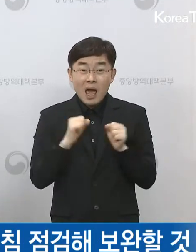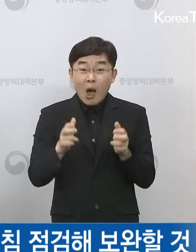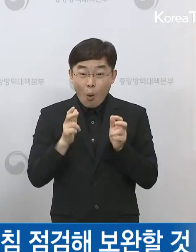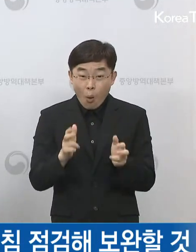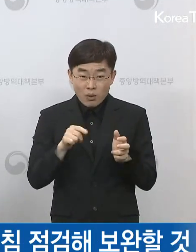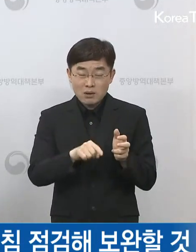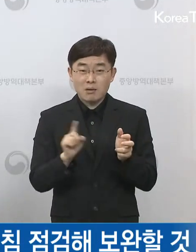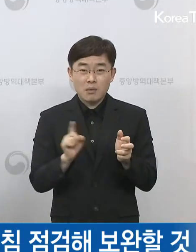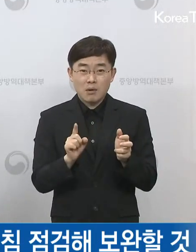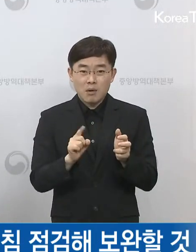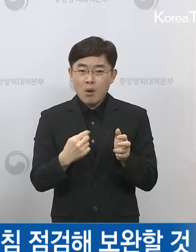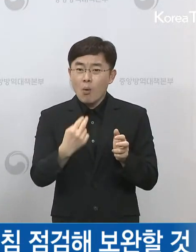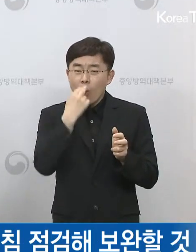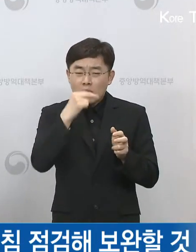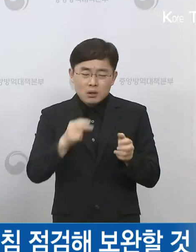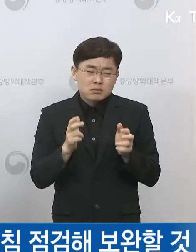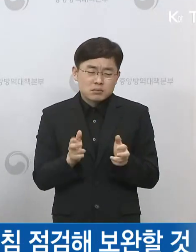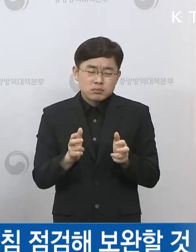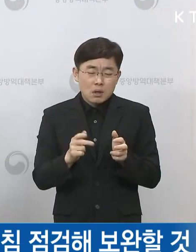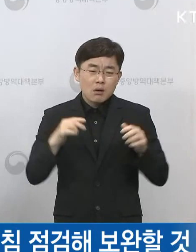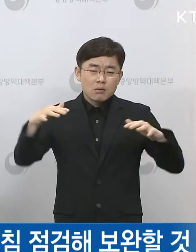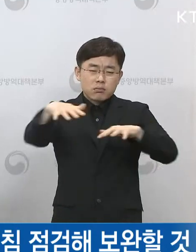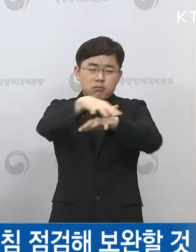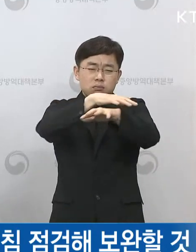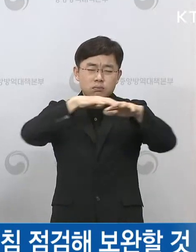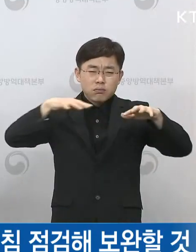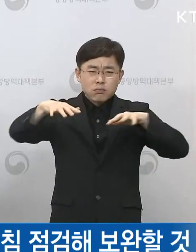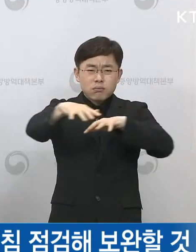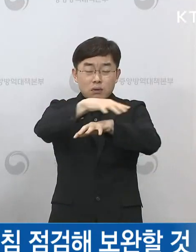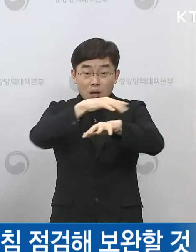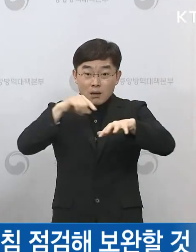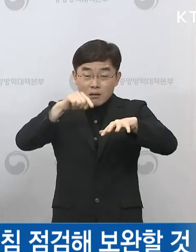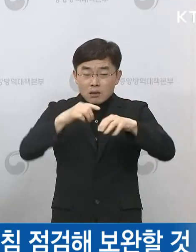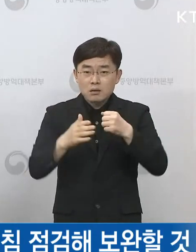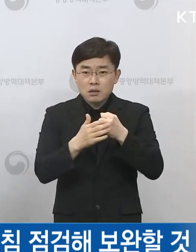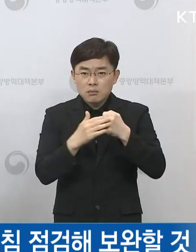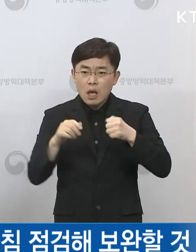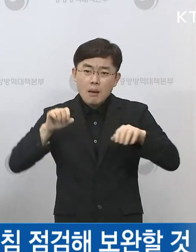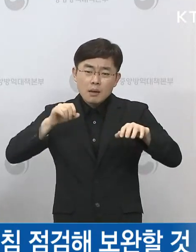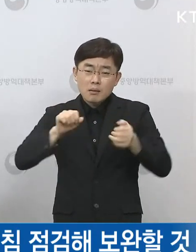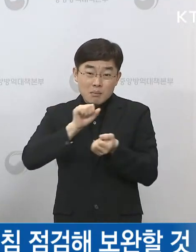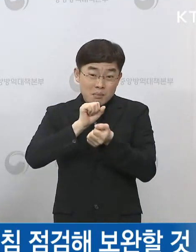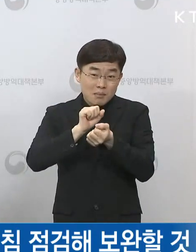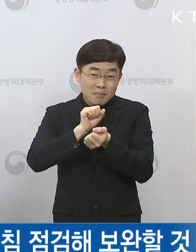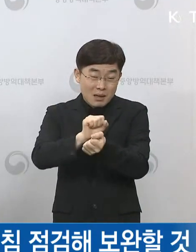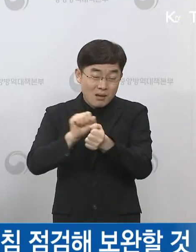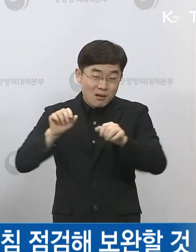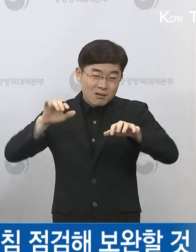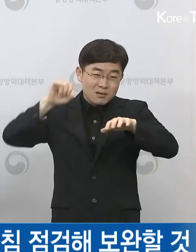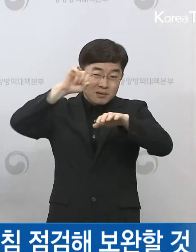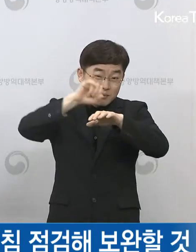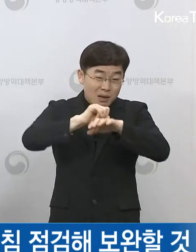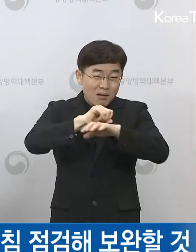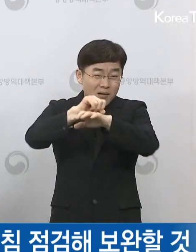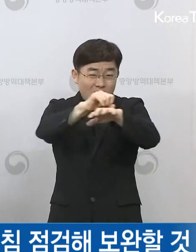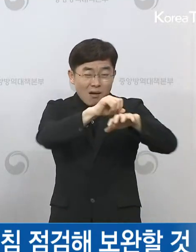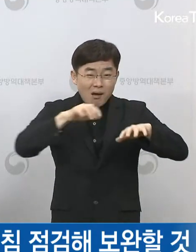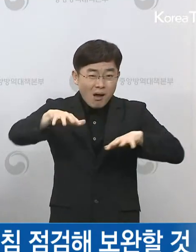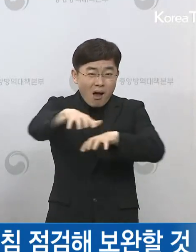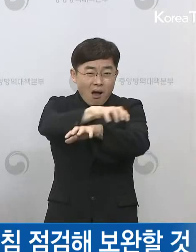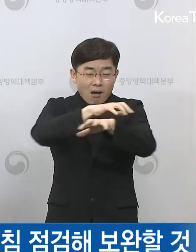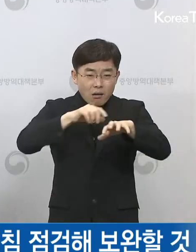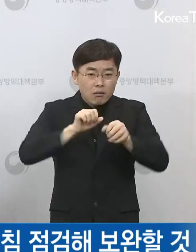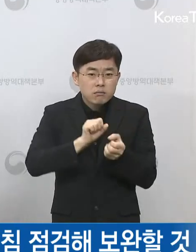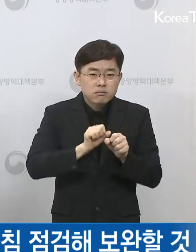에어컨이나 이런 경우는 좀 더 위험할 수 있다고 보고 있습니다. 그래서 방지하는 거는 적극적인 그런 환기를 통해서